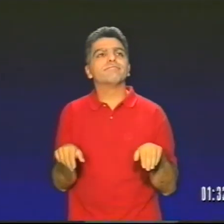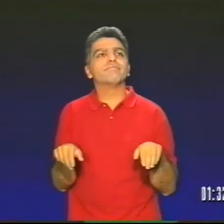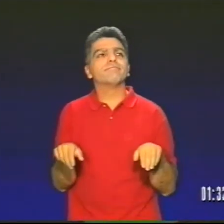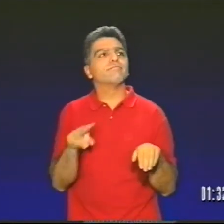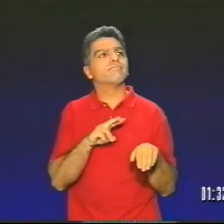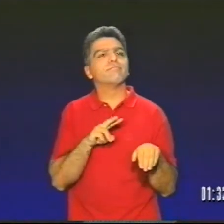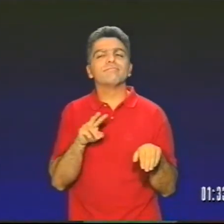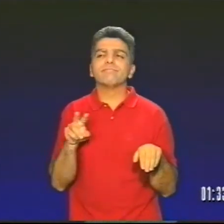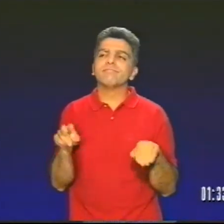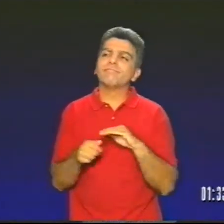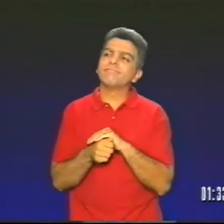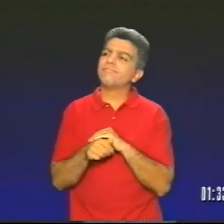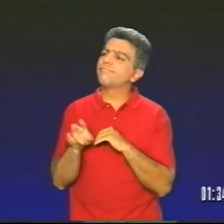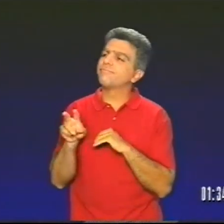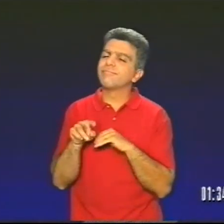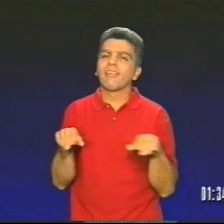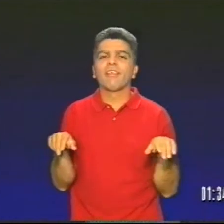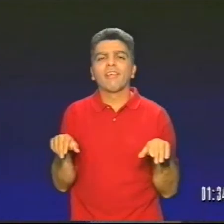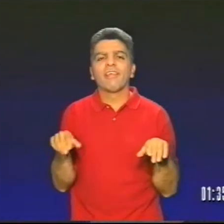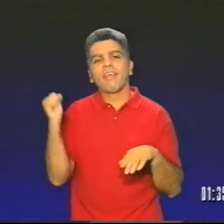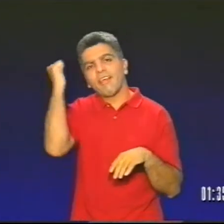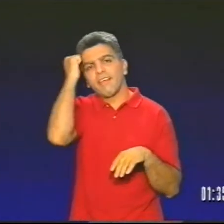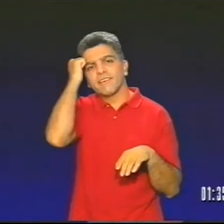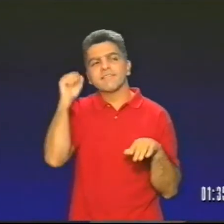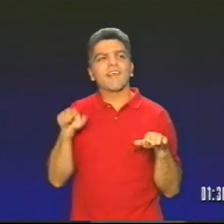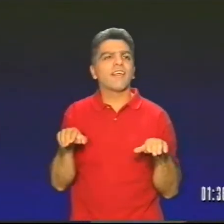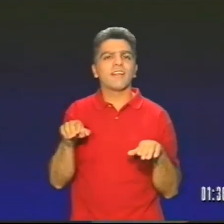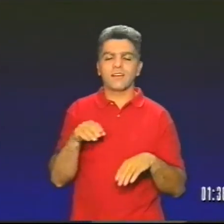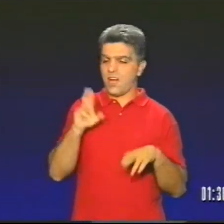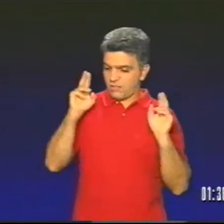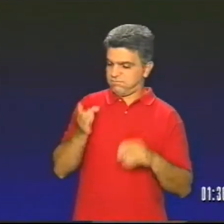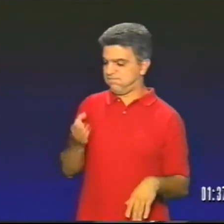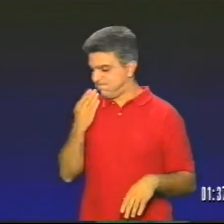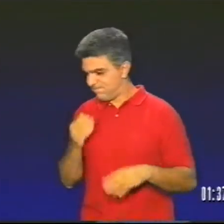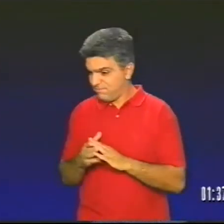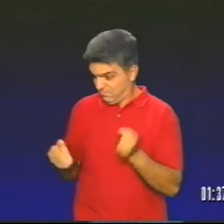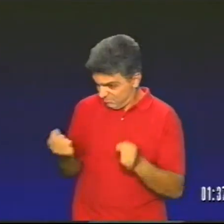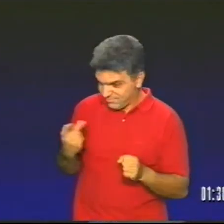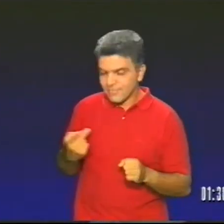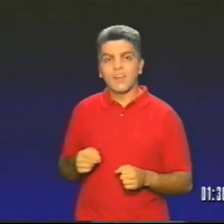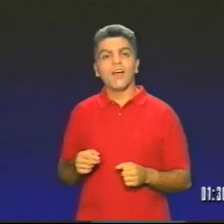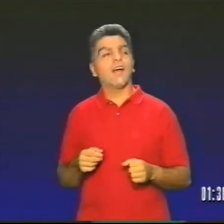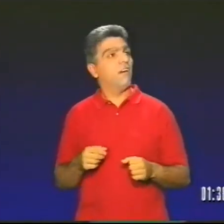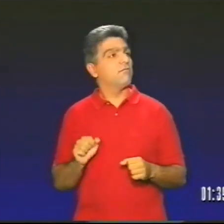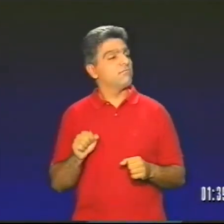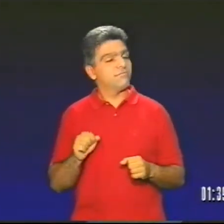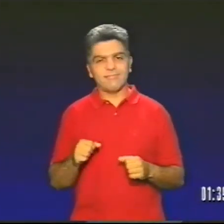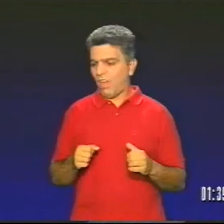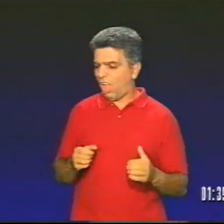Η Χελώνα όμως καθόταν εκεί ακίνητη και κοίταζε γύρω της Είχε χαζέψει, δεν έκανε τίποτα Ο Λαγός την κορόδευε Θα